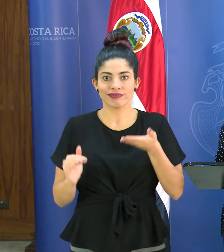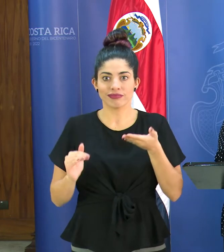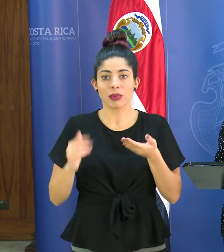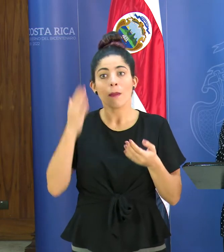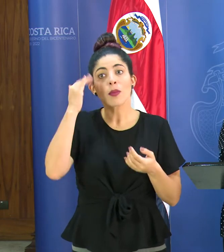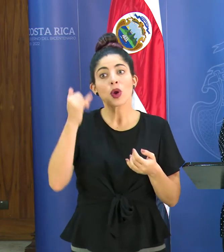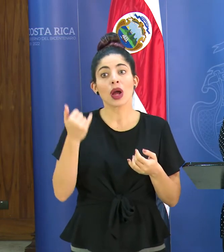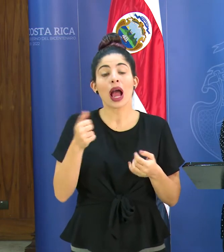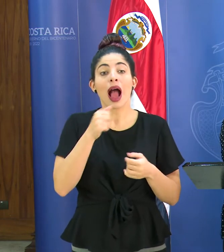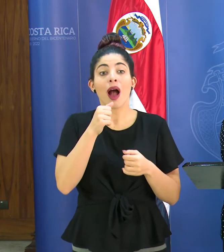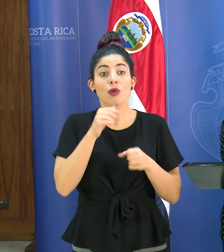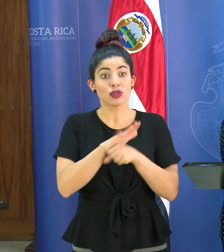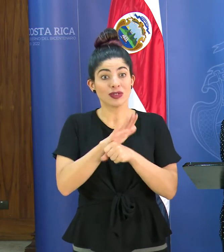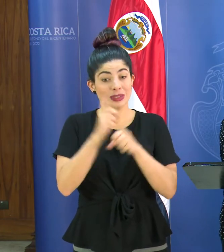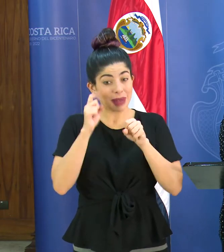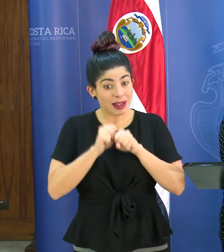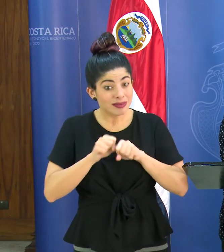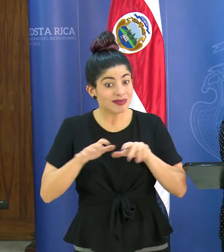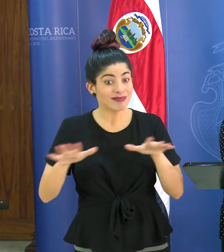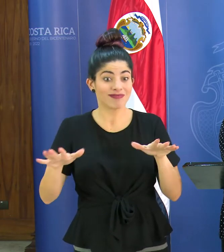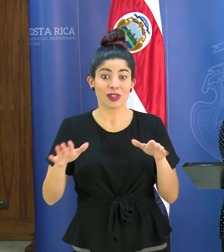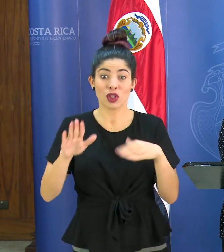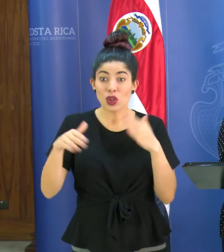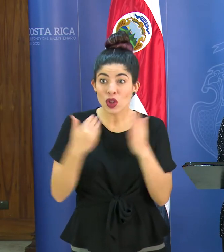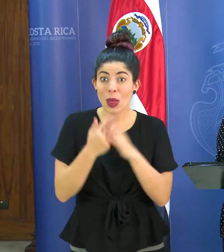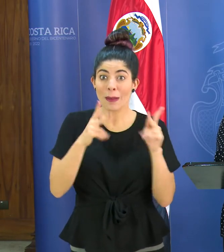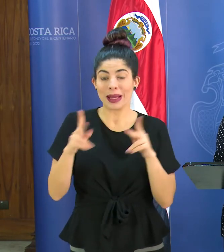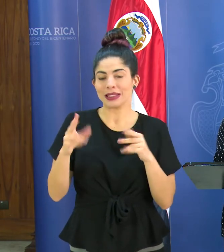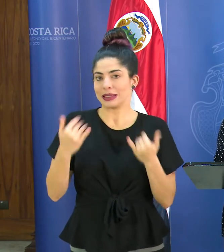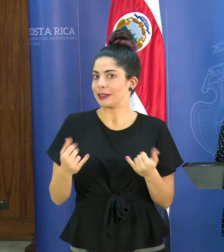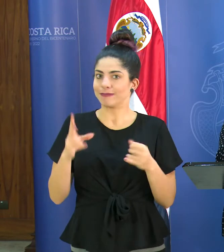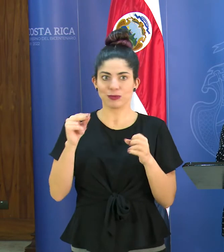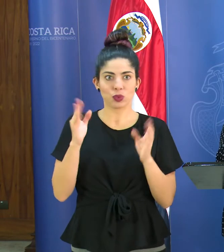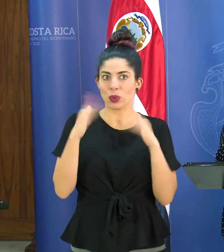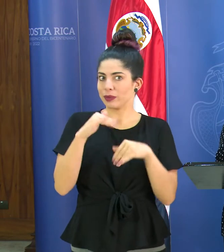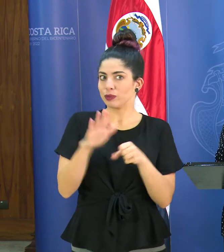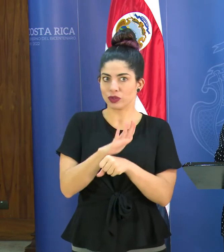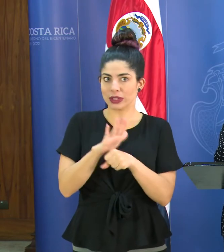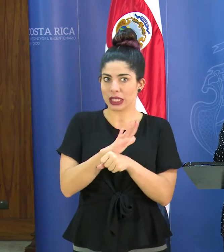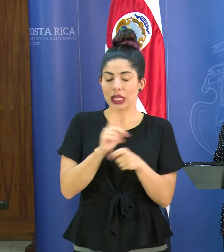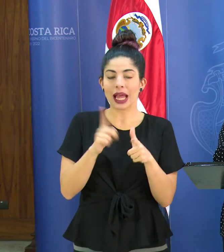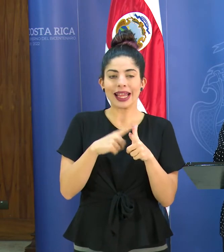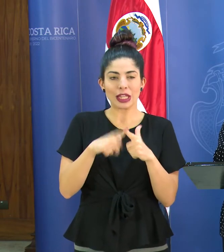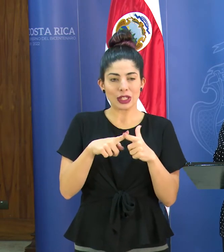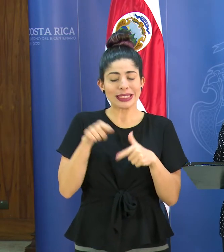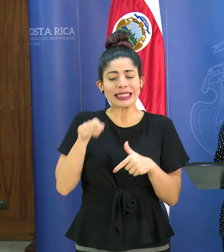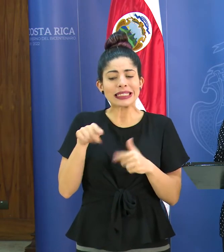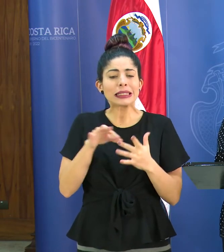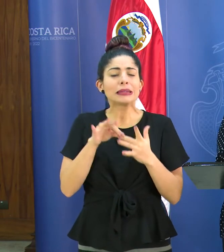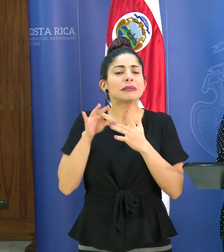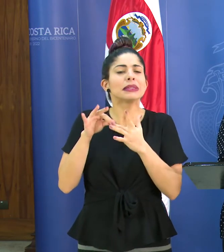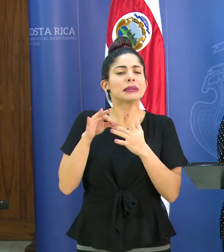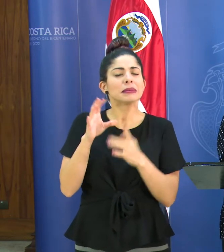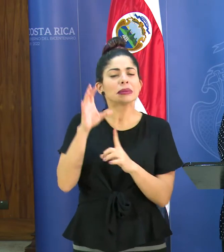capacidad hídrica para suministrar a toda la población esto principalmente lo vemos concentrado en el área